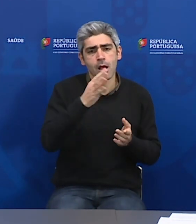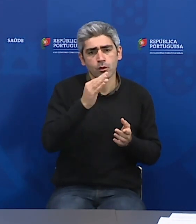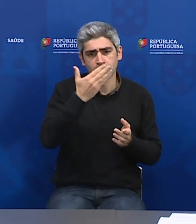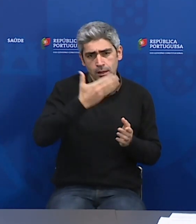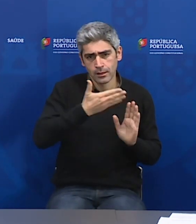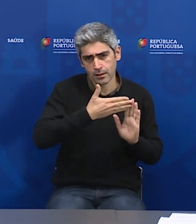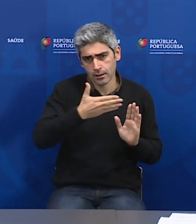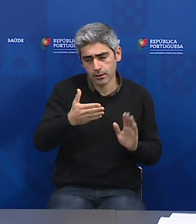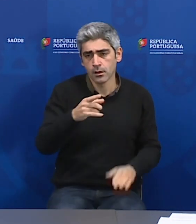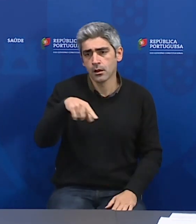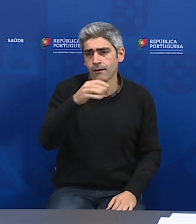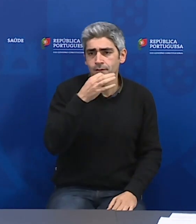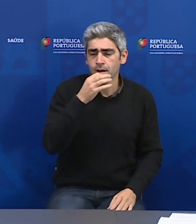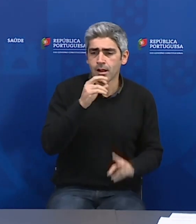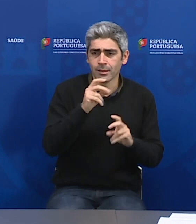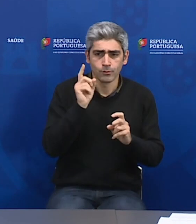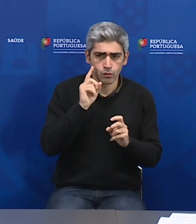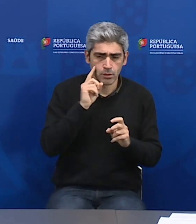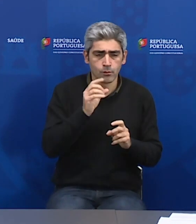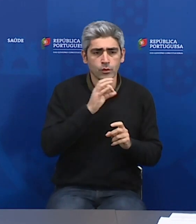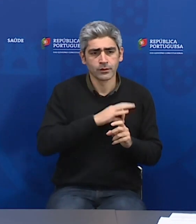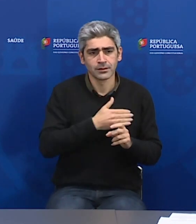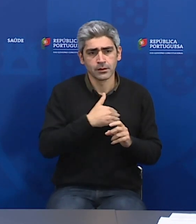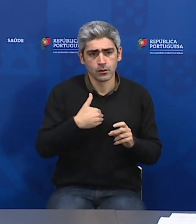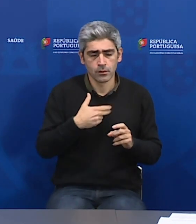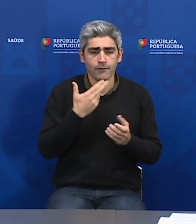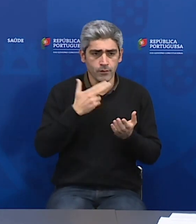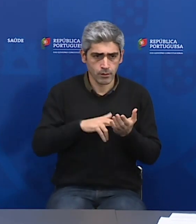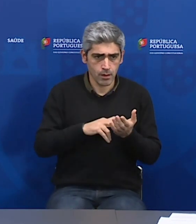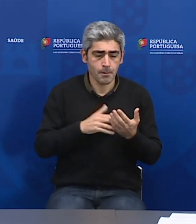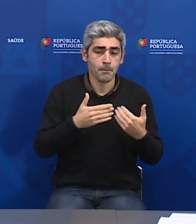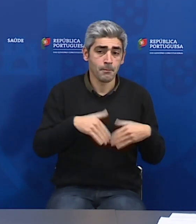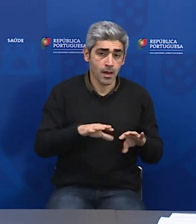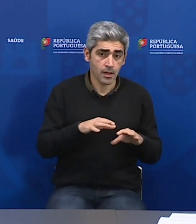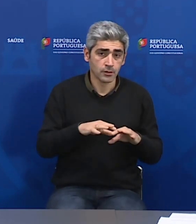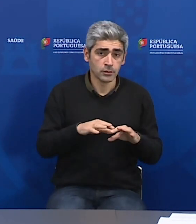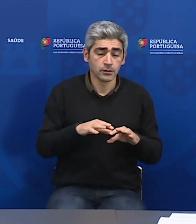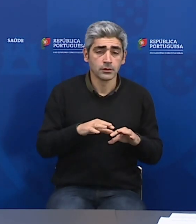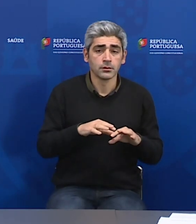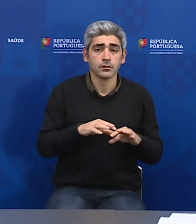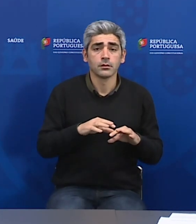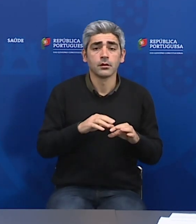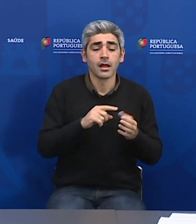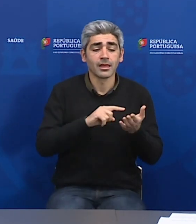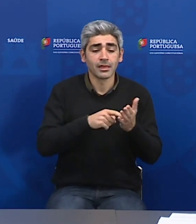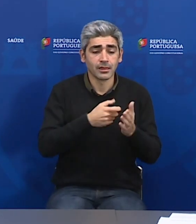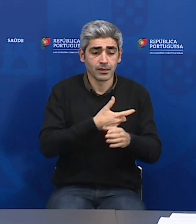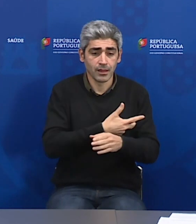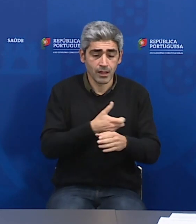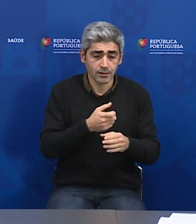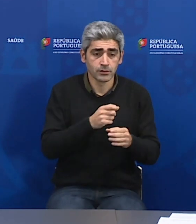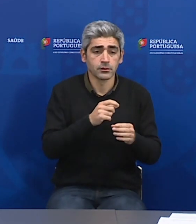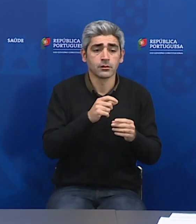Levantaram temas importantes como os profissionais de saúde. É verdade, mas efetivamente a realização de testes a